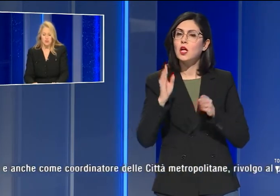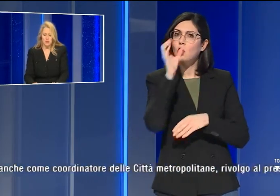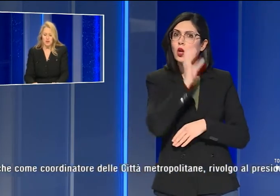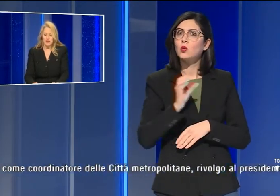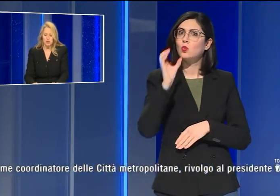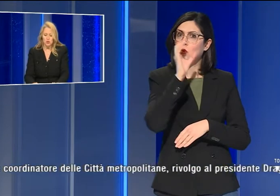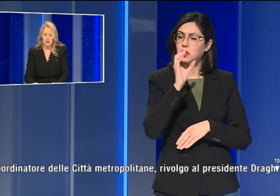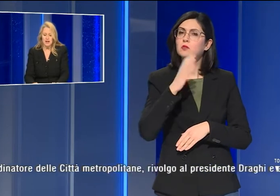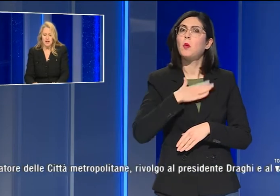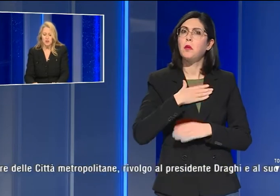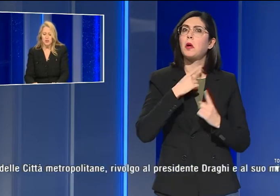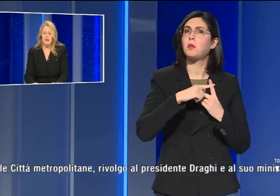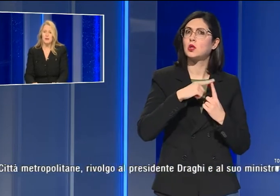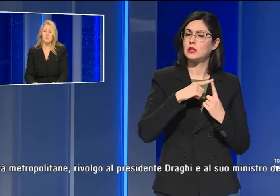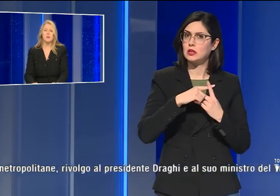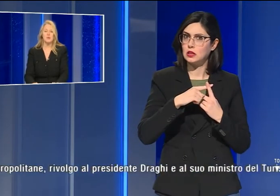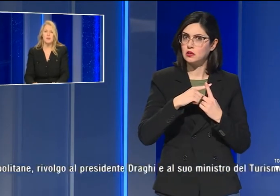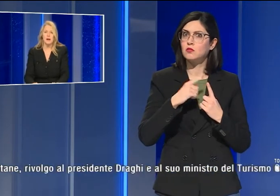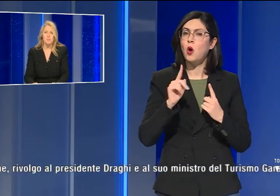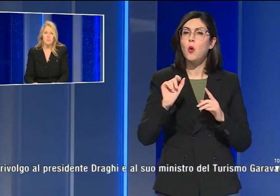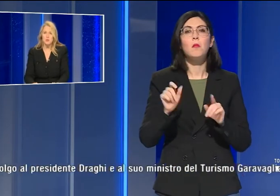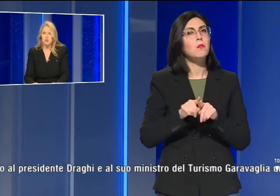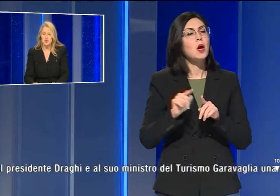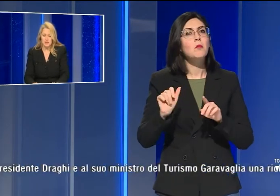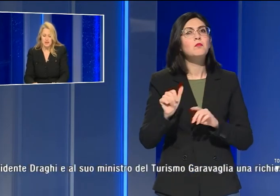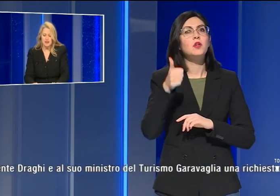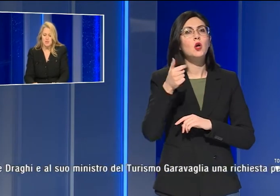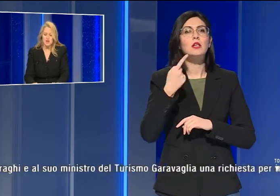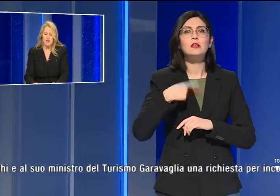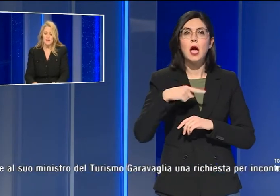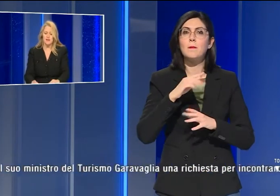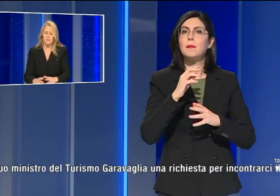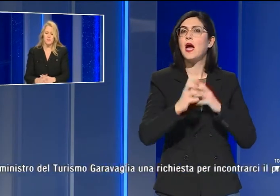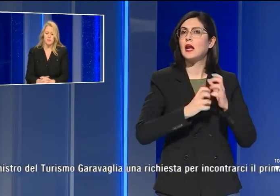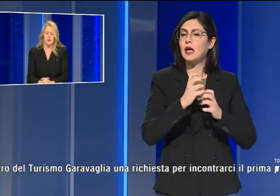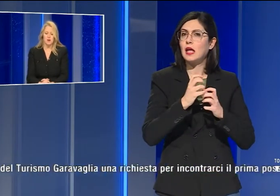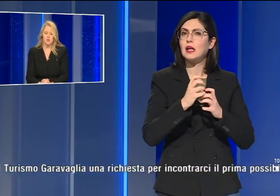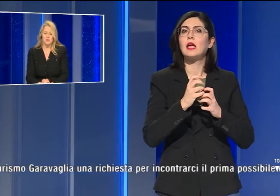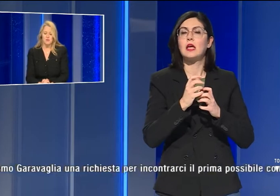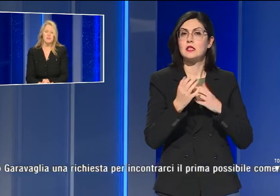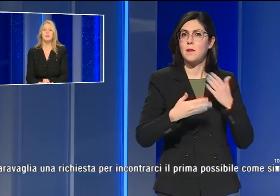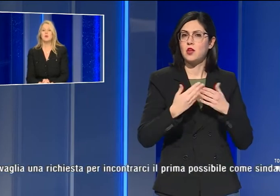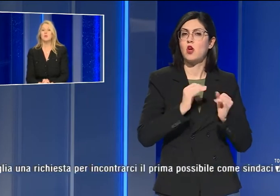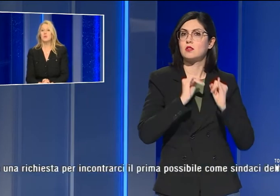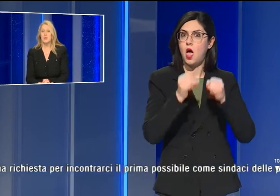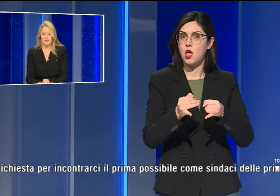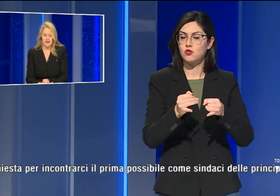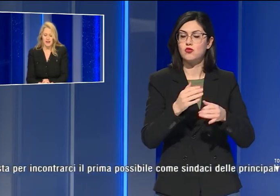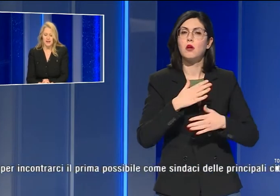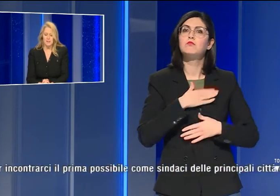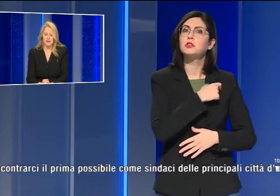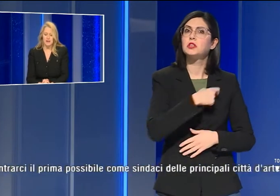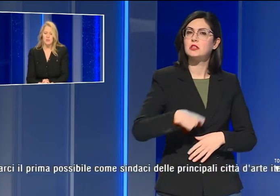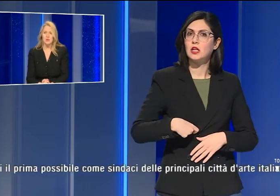turismo, ha detto indicandolo tra le priorità per uscire dall'emergenza. Come sindaco di una